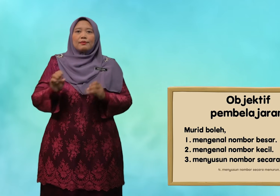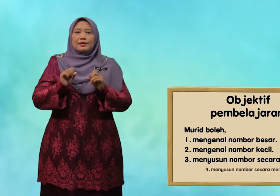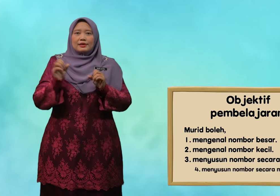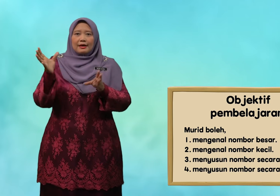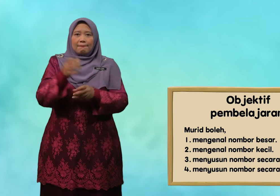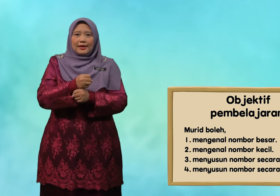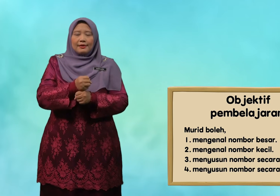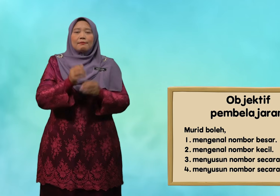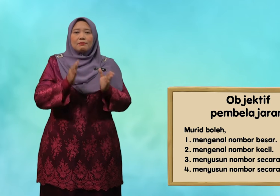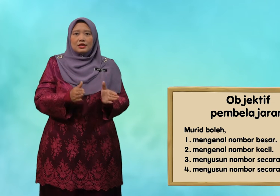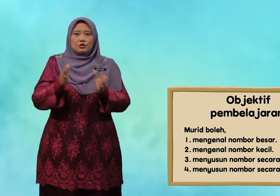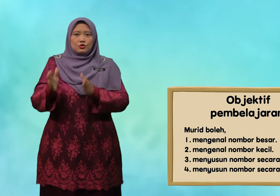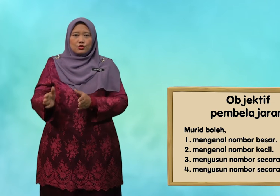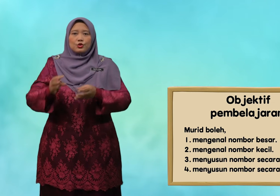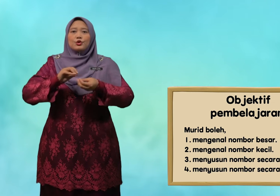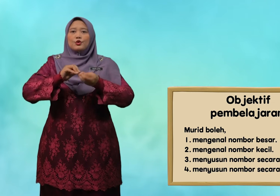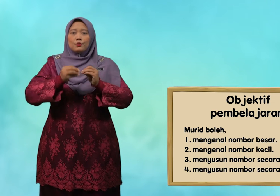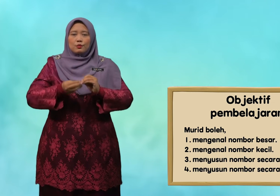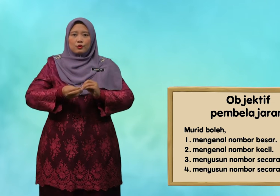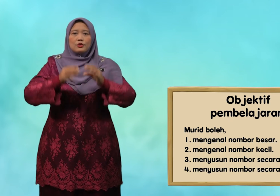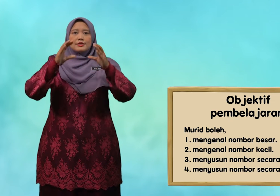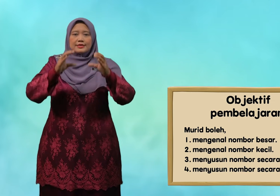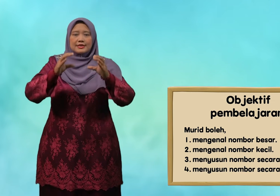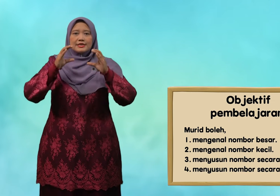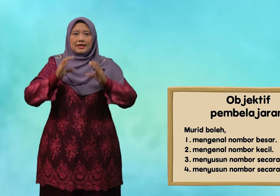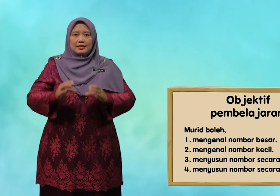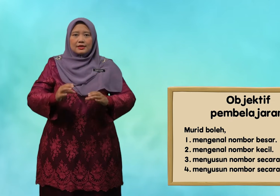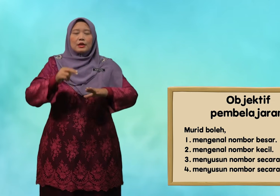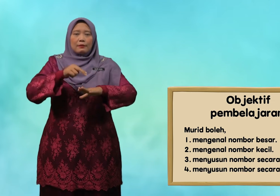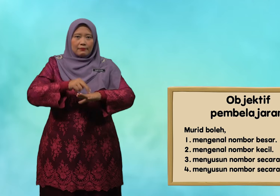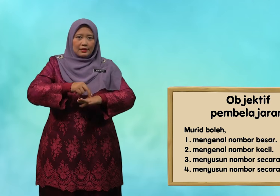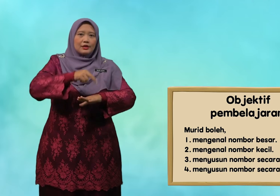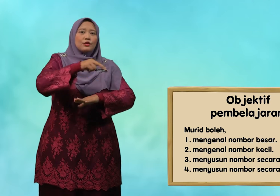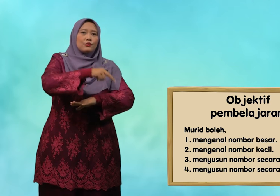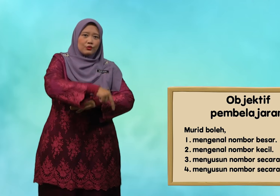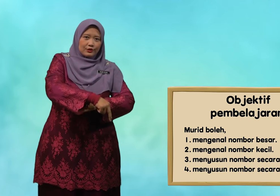dapat menyusun nombor secara menurun.